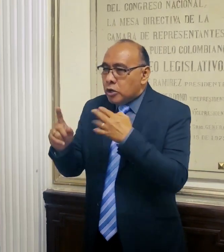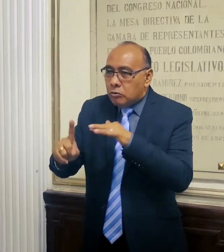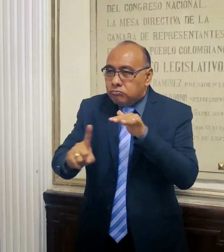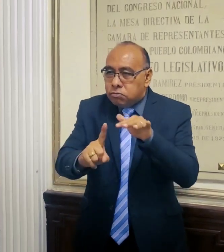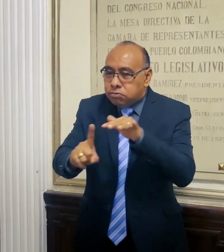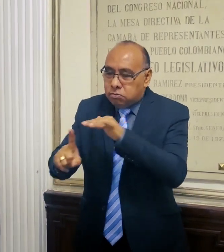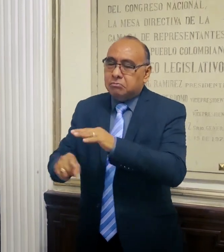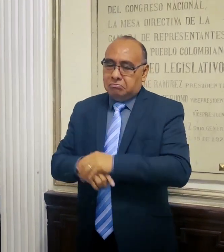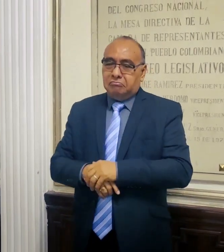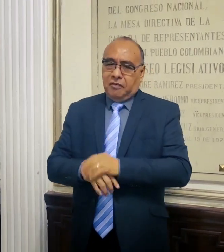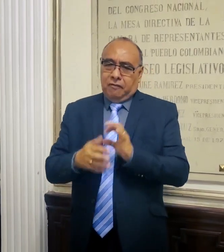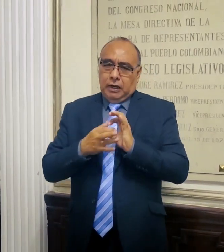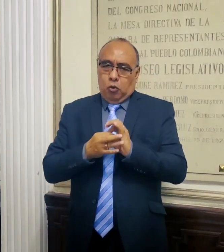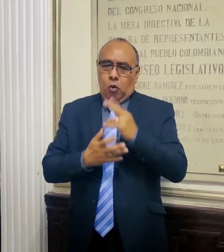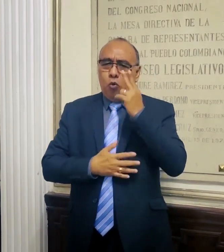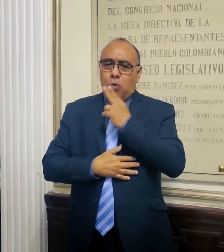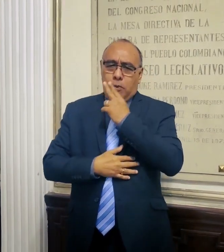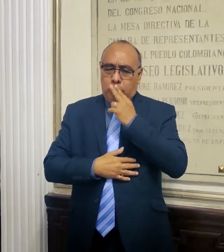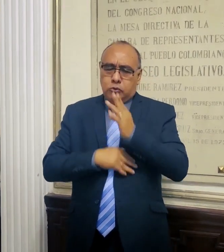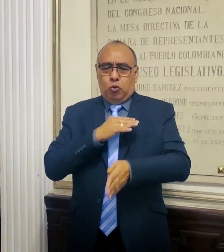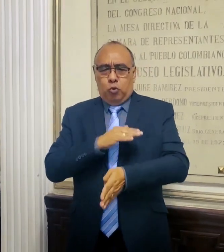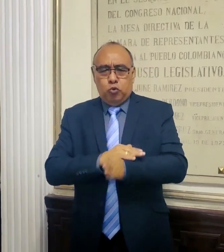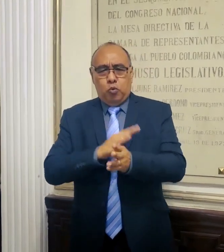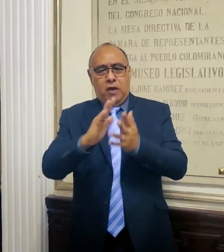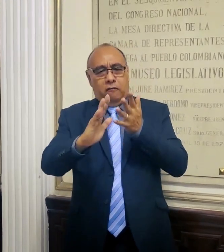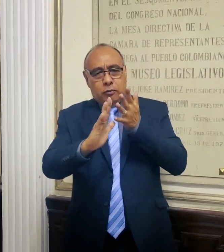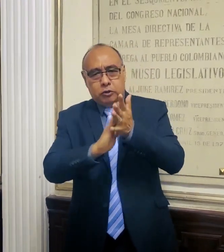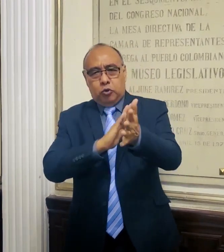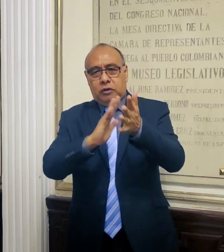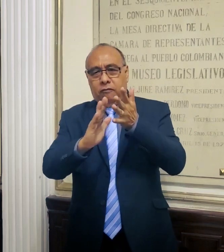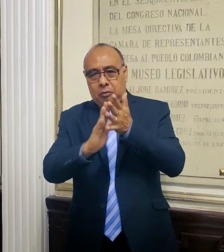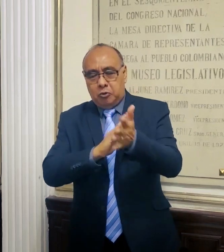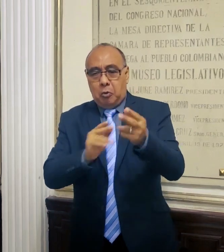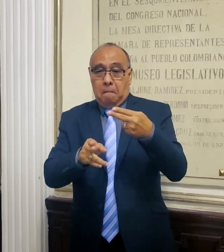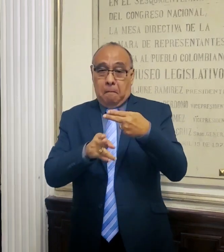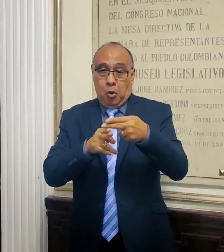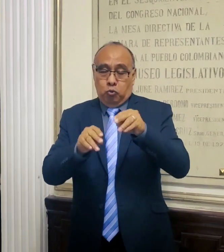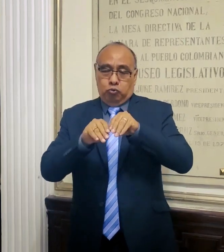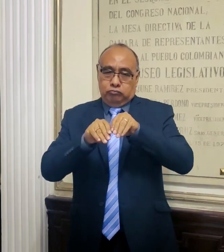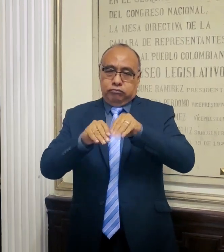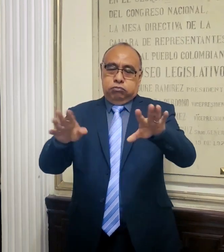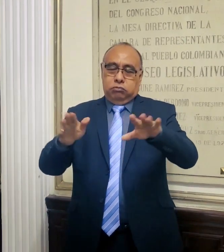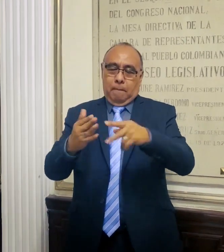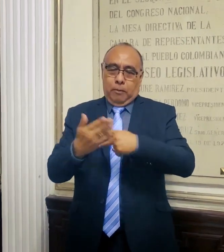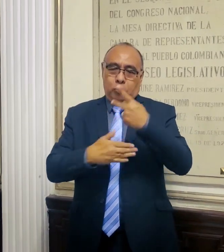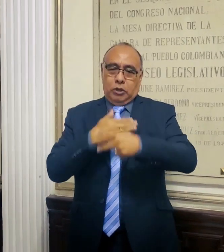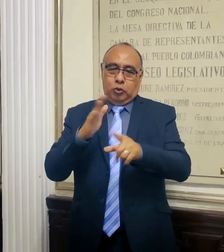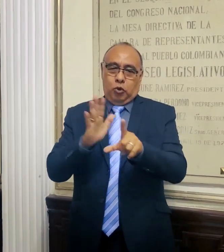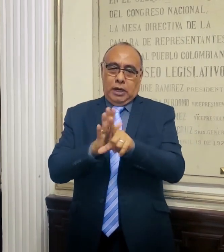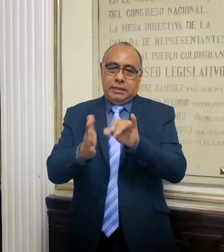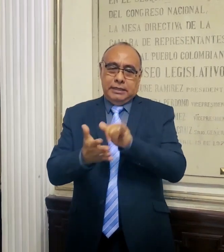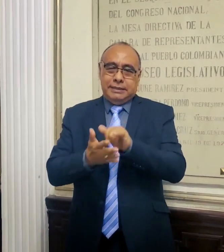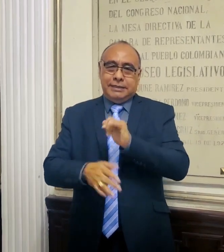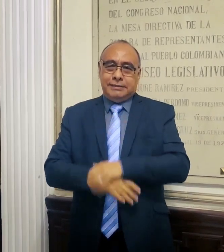haciendo incidencia al respecto. FENASCOL se compromete a continuar dándoles información sobre estos proyectos de ley.